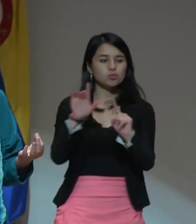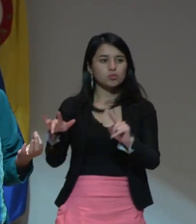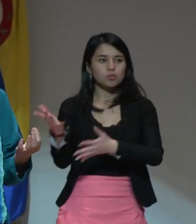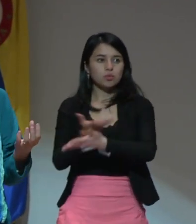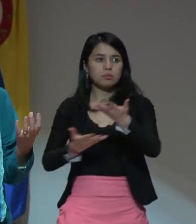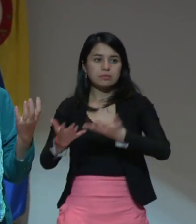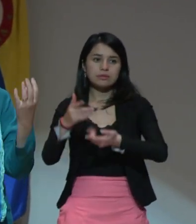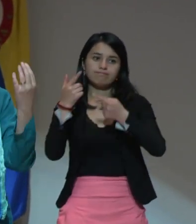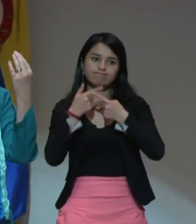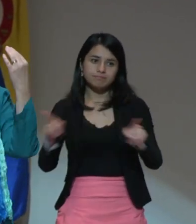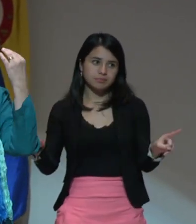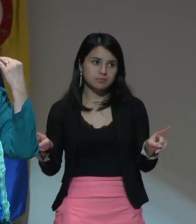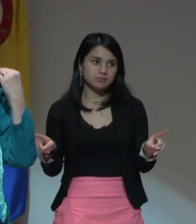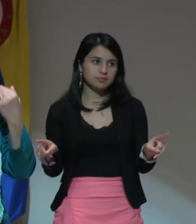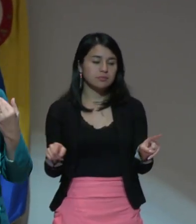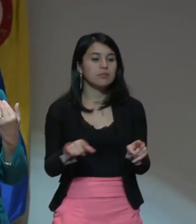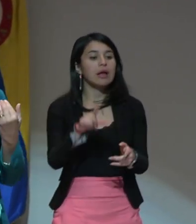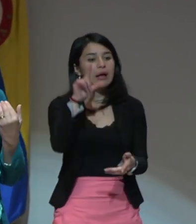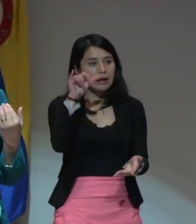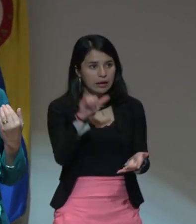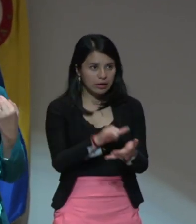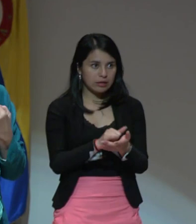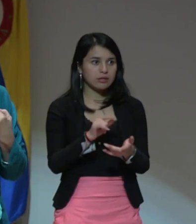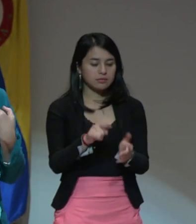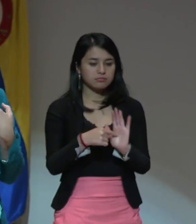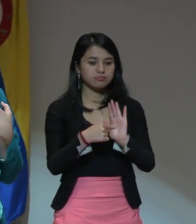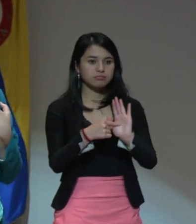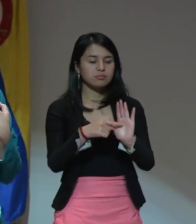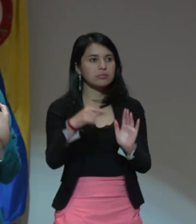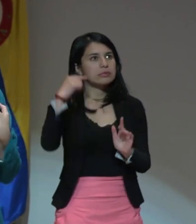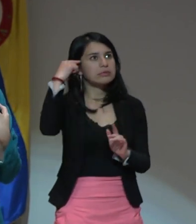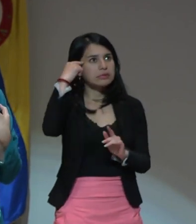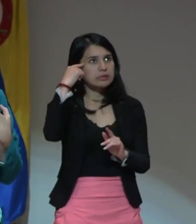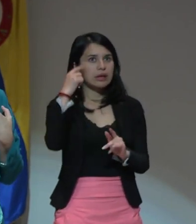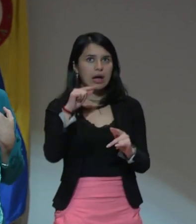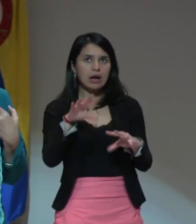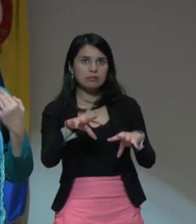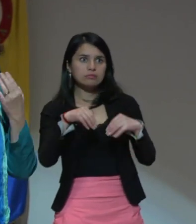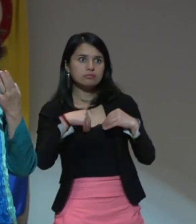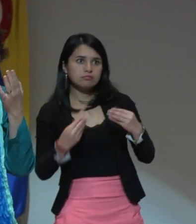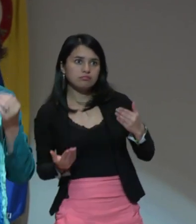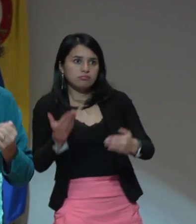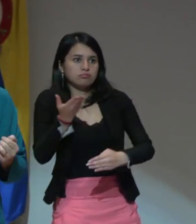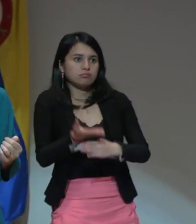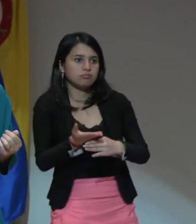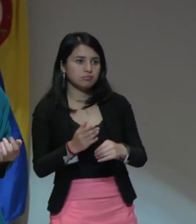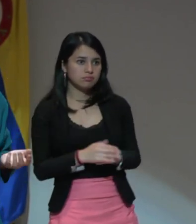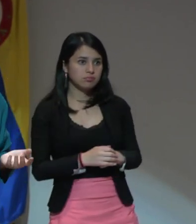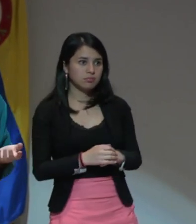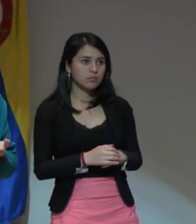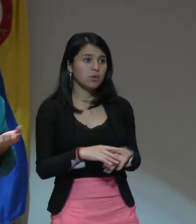diferente y eso es lo que ellos aportan, no si en matemática